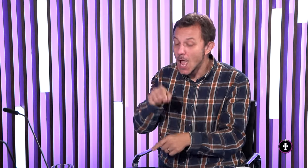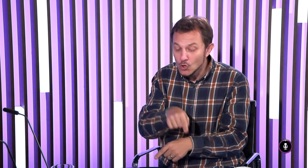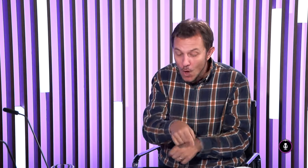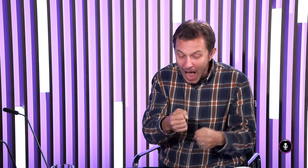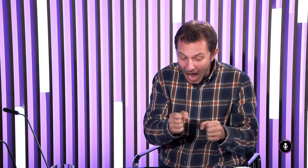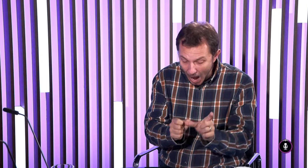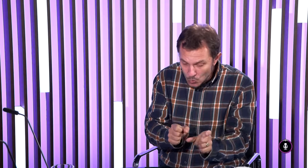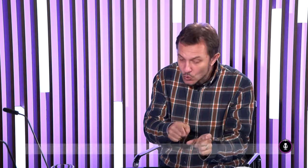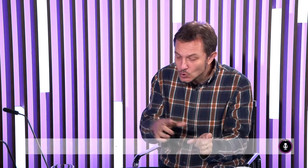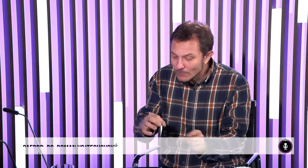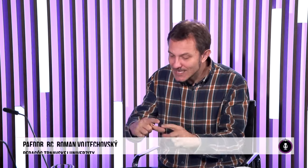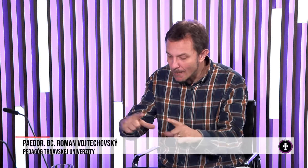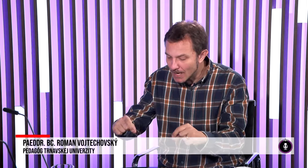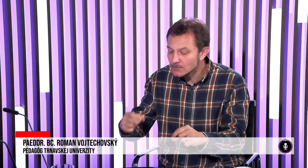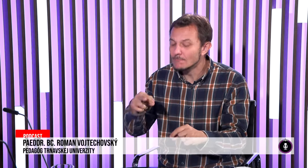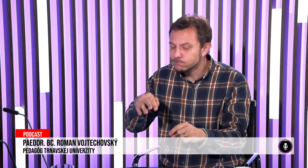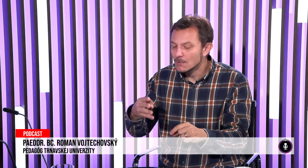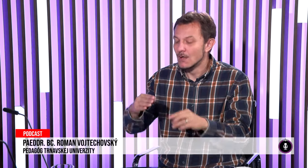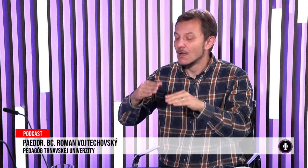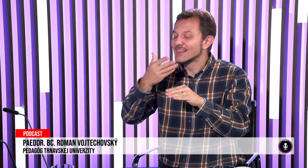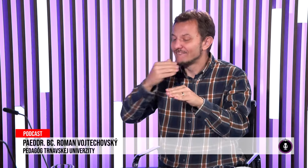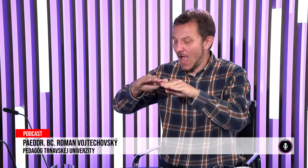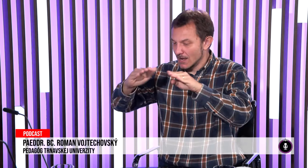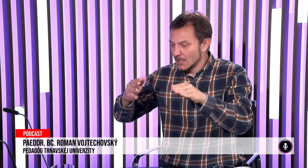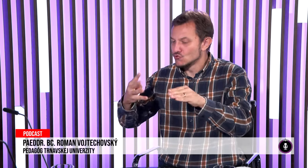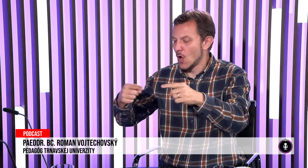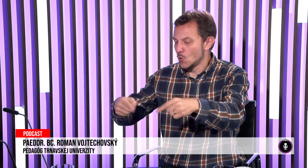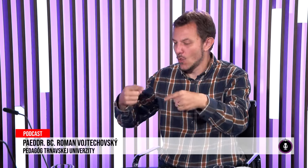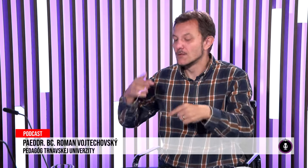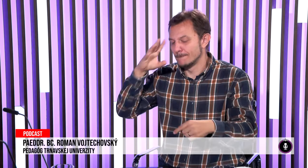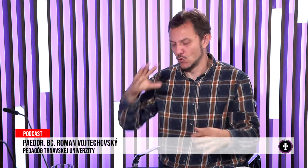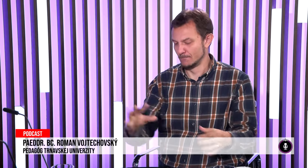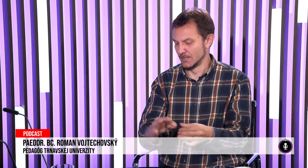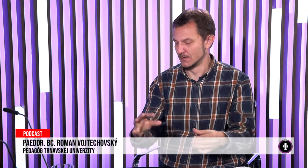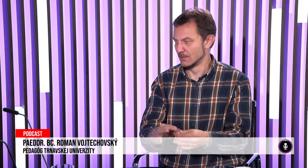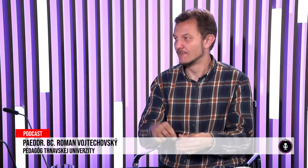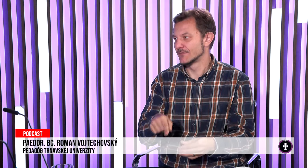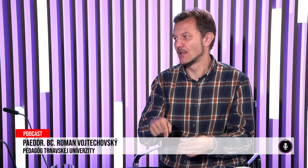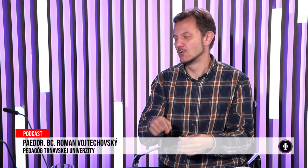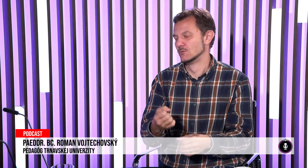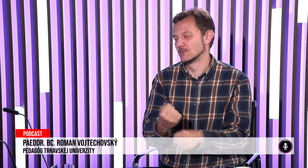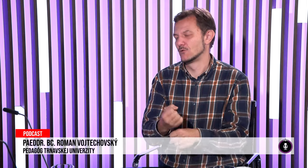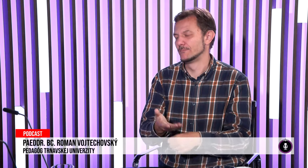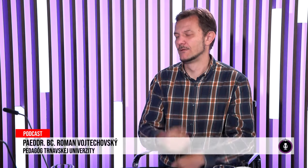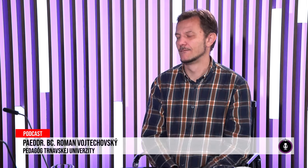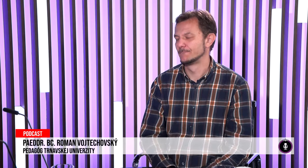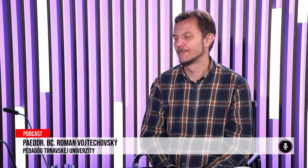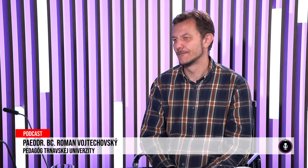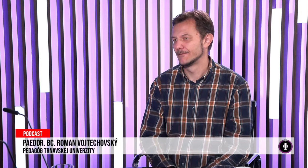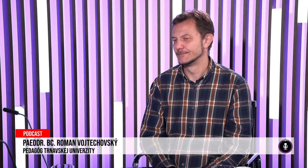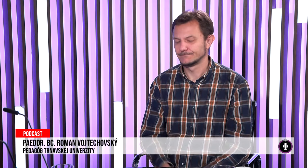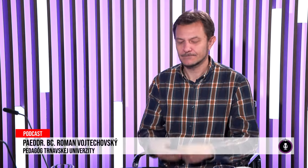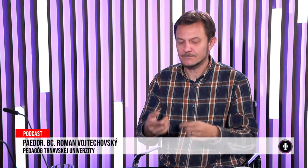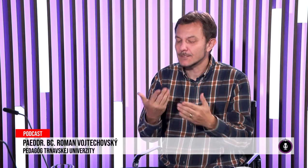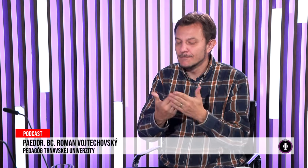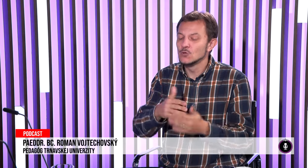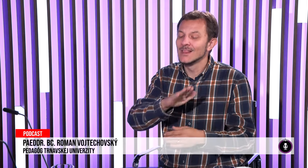nepočujúcim obrázok, aby si vedeli predstaviť, aha, takže toto slovo auto súvisí s týmto obrázkom, tak toto auto vyzerá, tak to vyzerá karoseria a